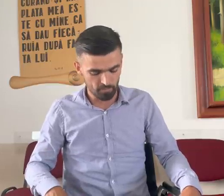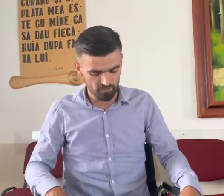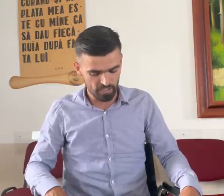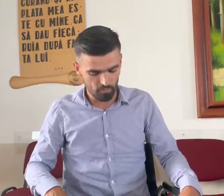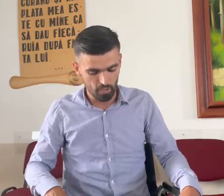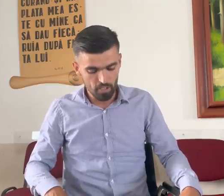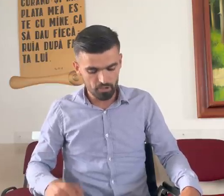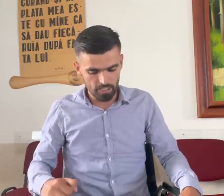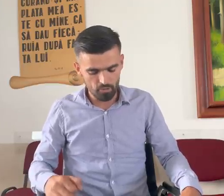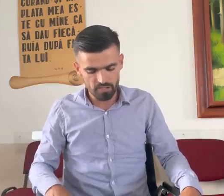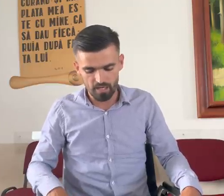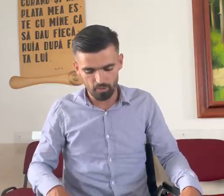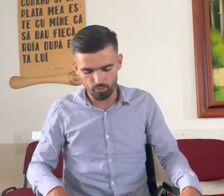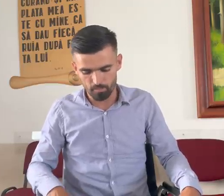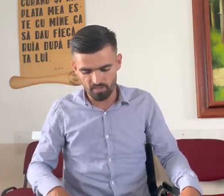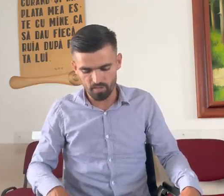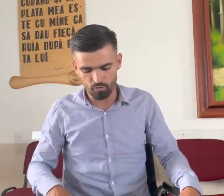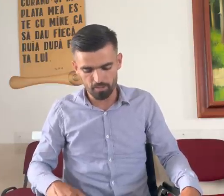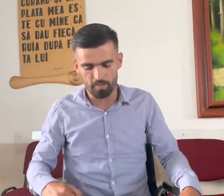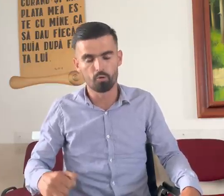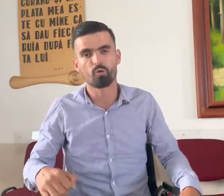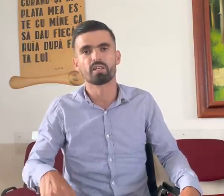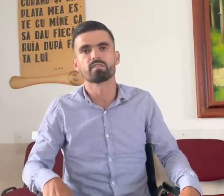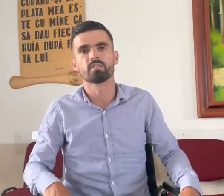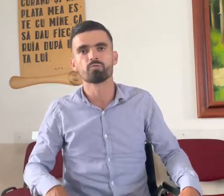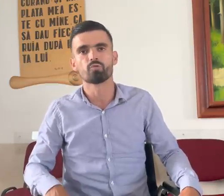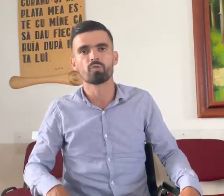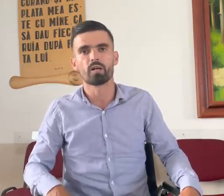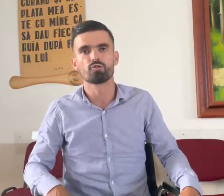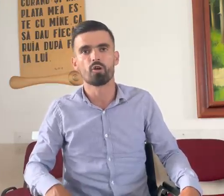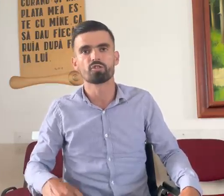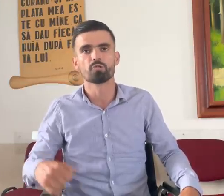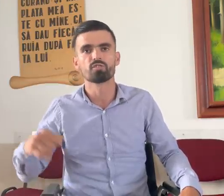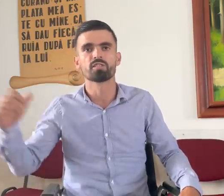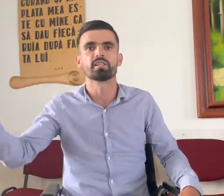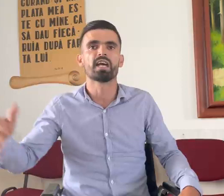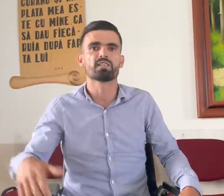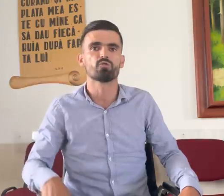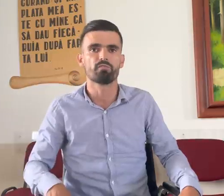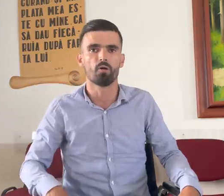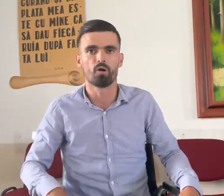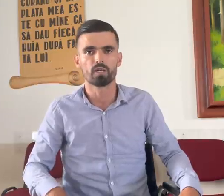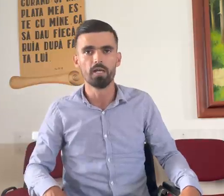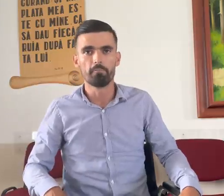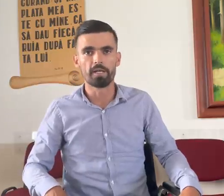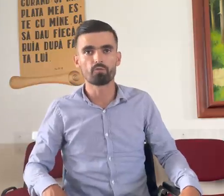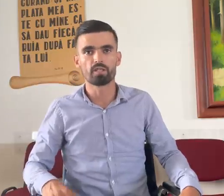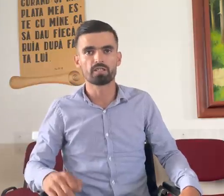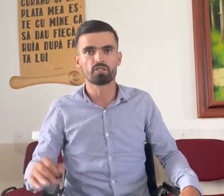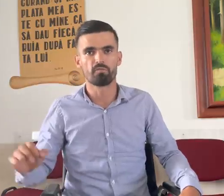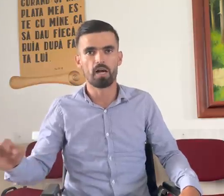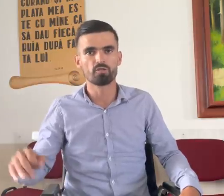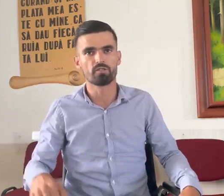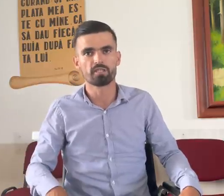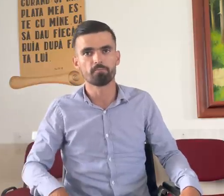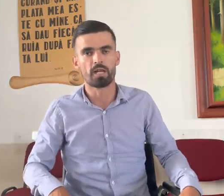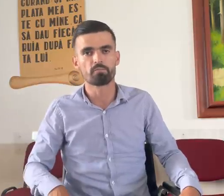Dumnezeu. Și îi dau slavă lui Dumnezeu și mă bucur că sunt într-un cărucior și nu sunt în iazul de foc. Pentru că vreau să vă spun, am